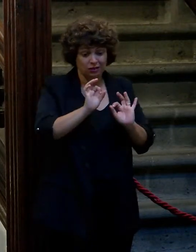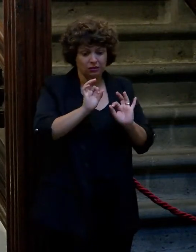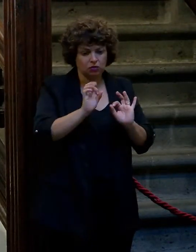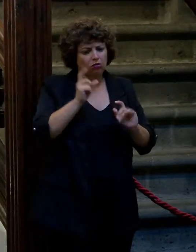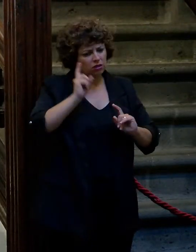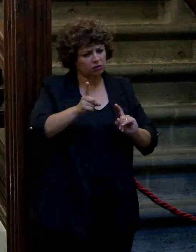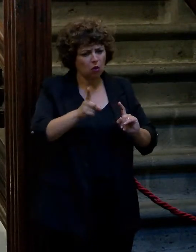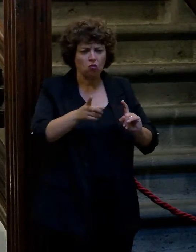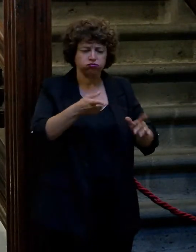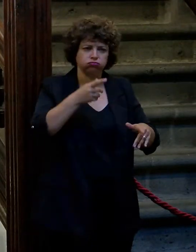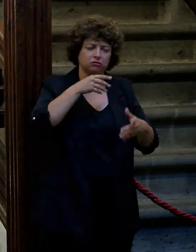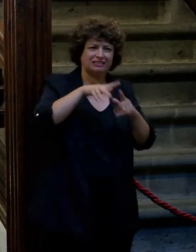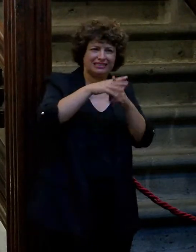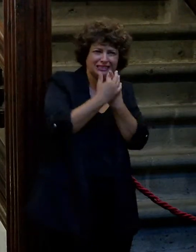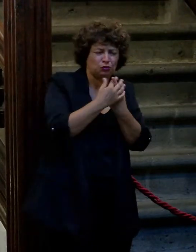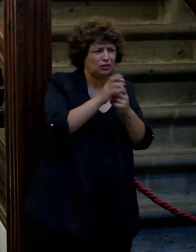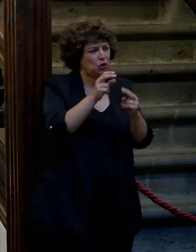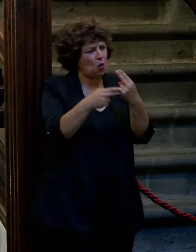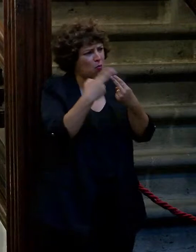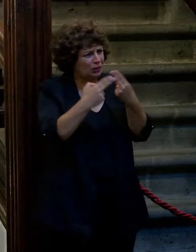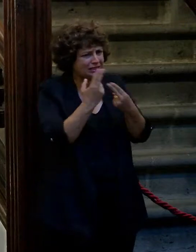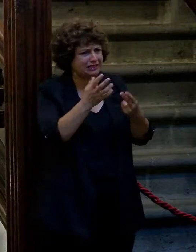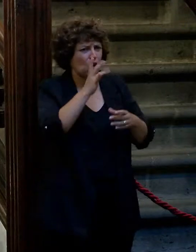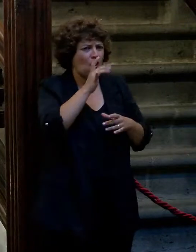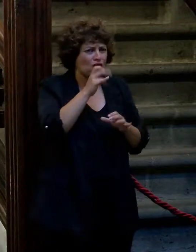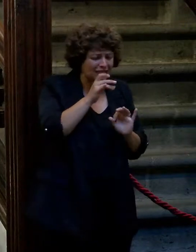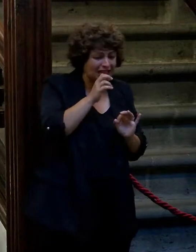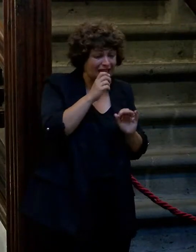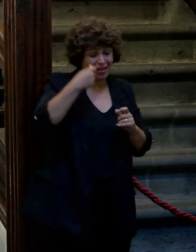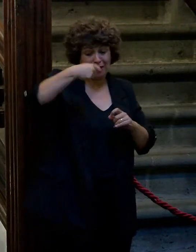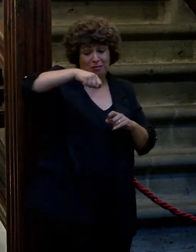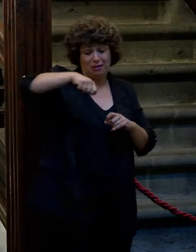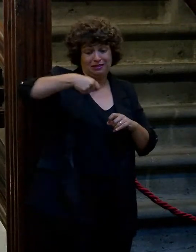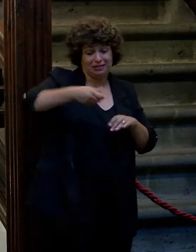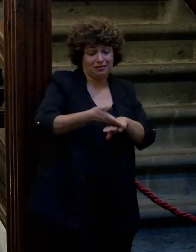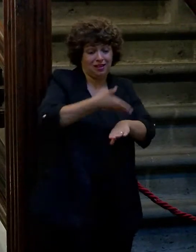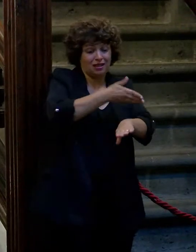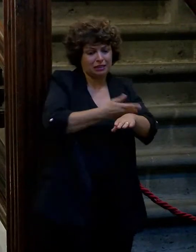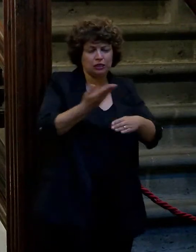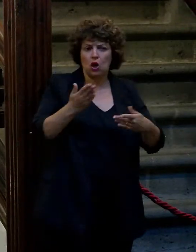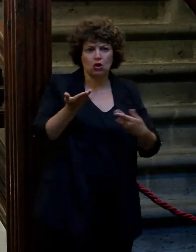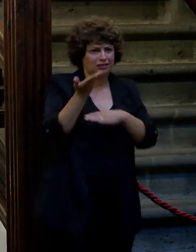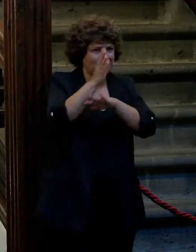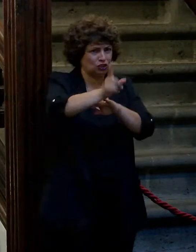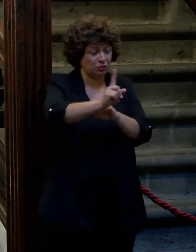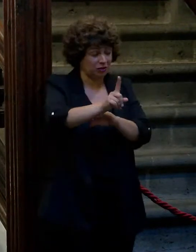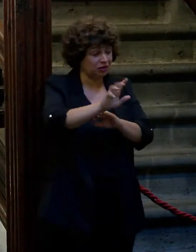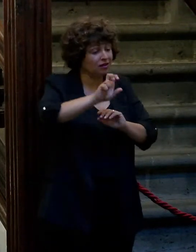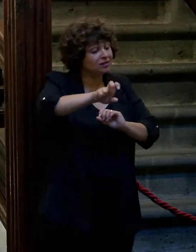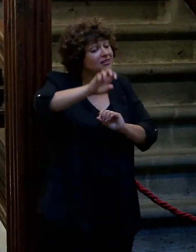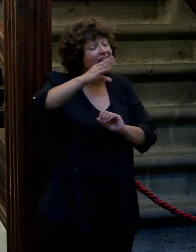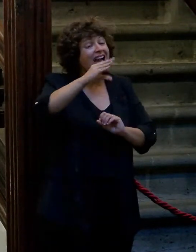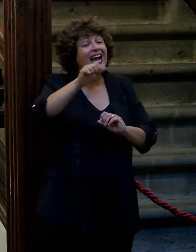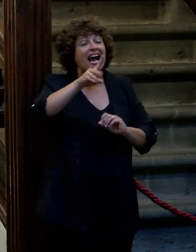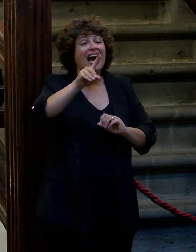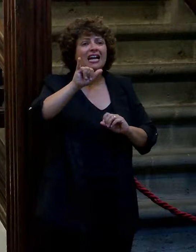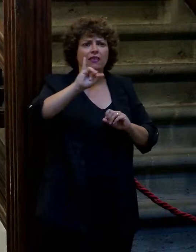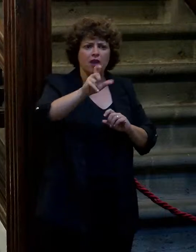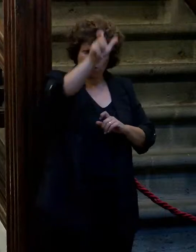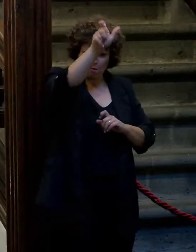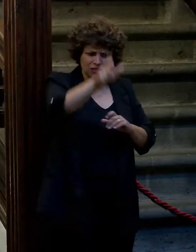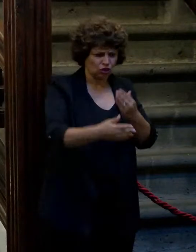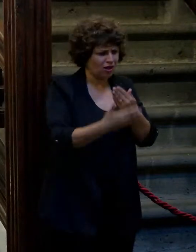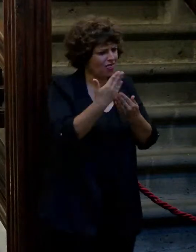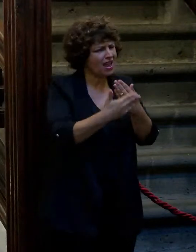eso tuvo un escándalo por temas políticos sobre el del gobierno anterior y no se presentó y estaba Pierre Cardin que era un gran maestro de la moda un